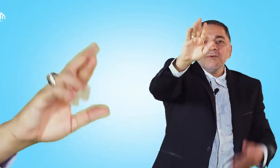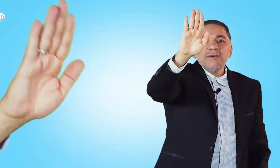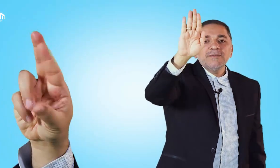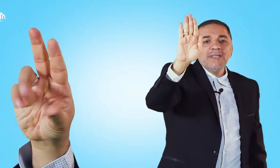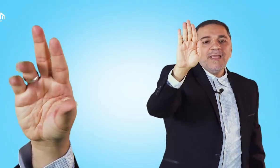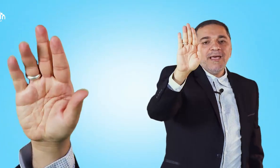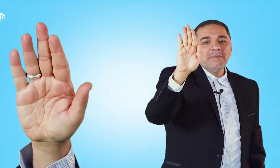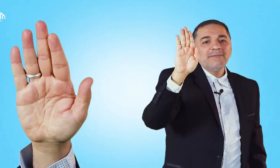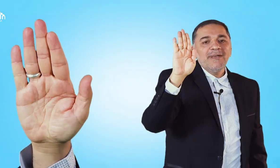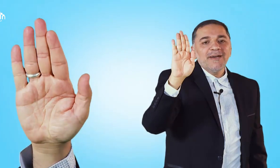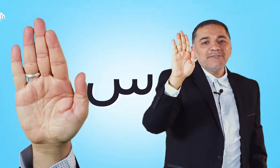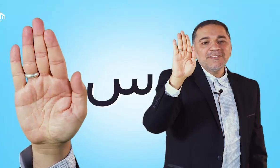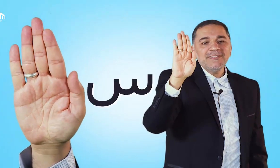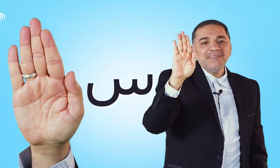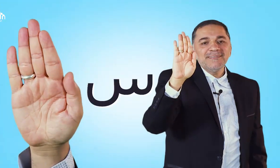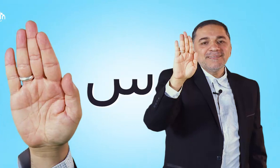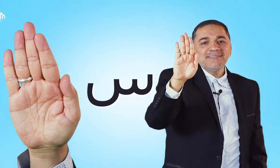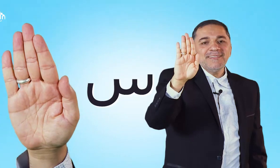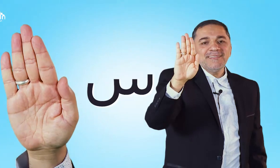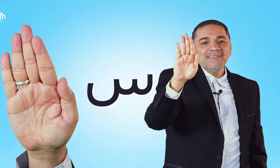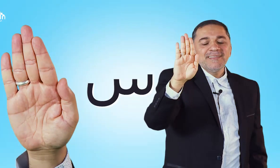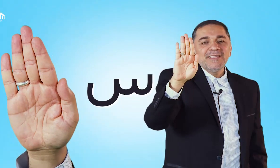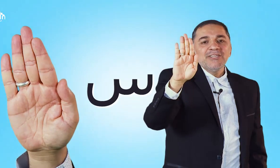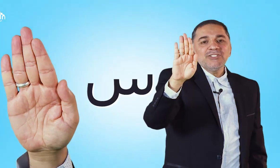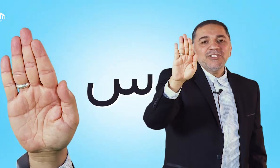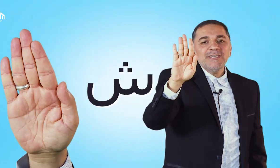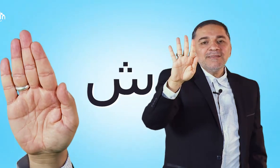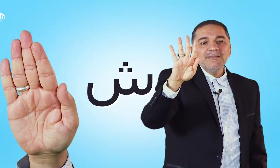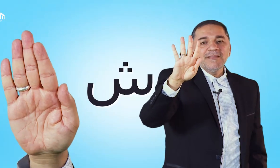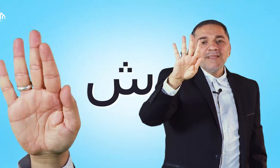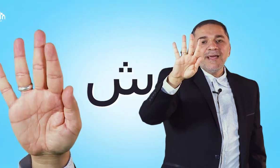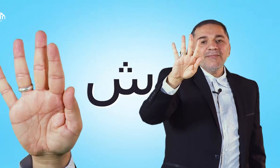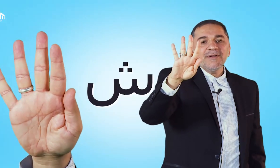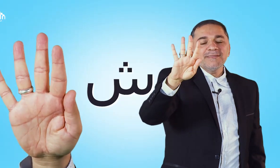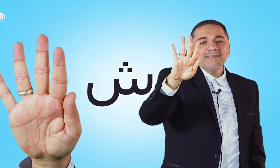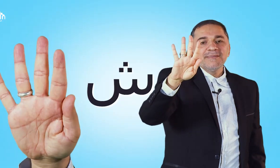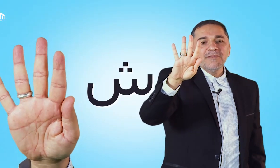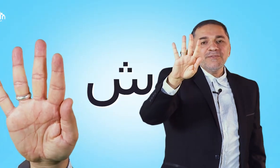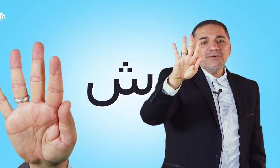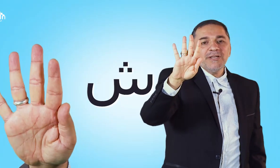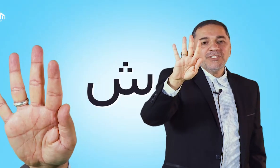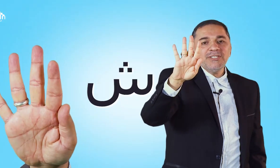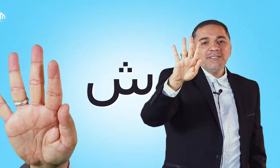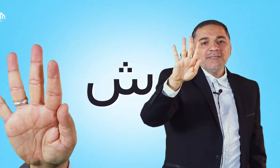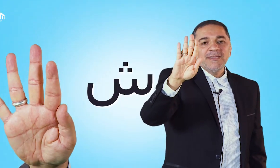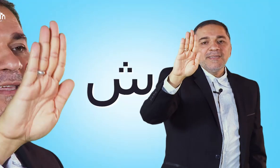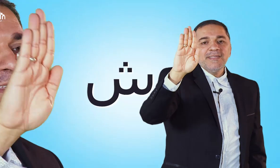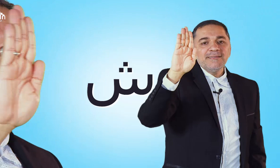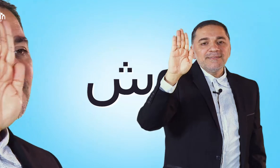تقول له سلام حرف السين سين الشين ثلاث نقط مفتوحة شين إذن